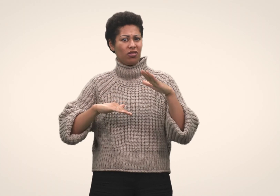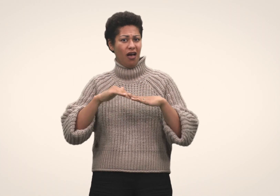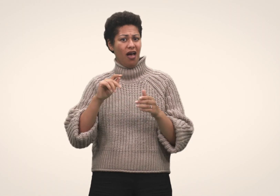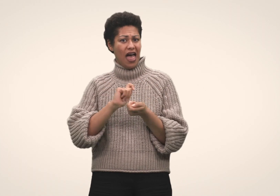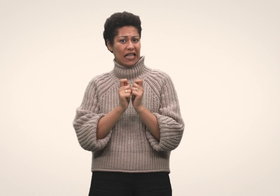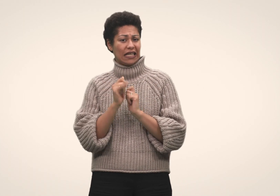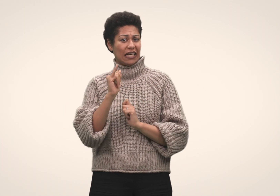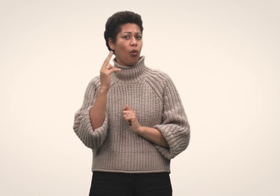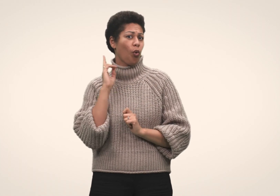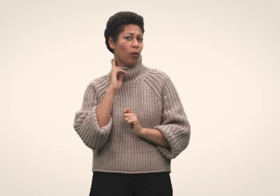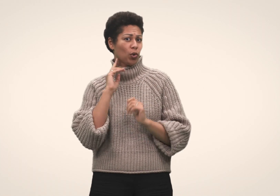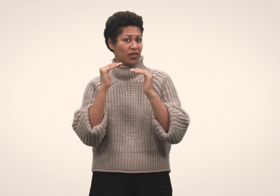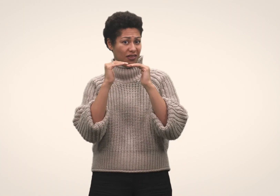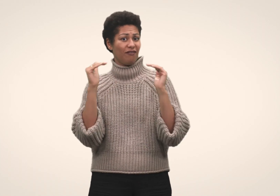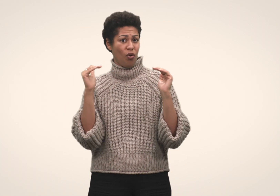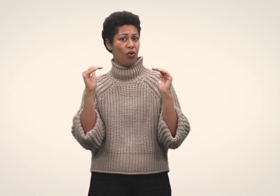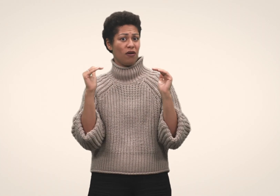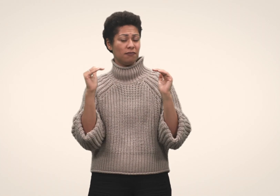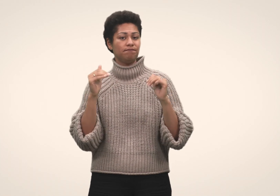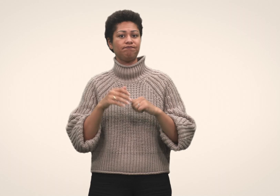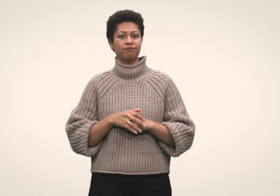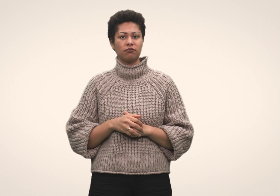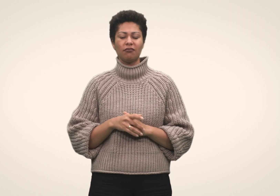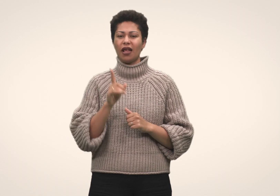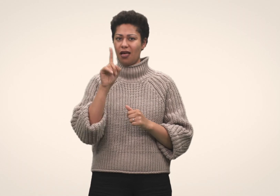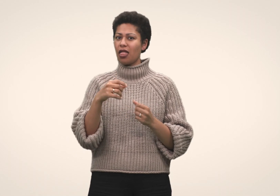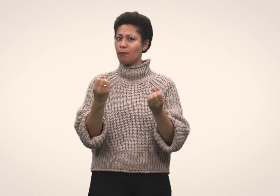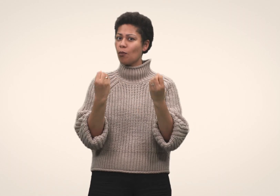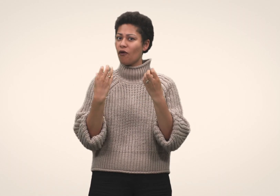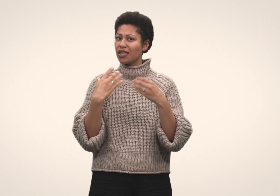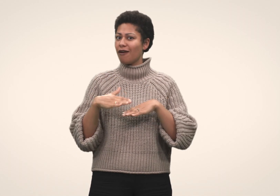endringer i hormonnivået, noe som kan påvirke følelsene dine.